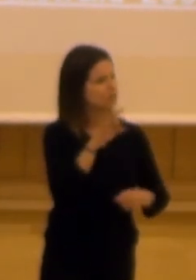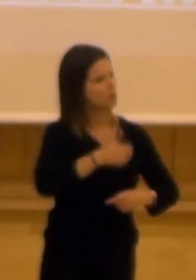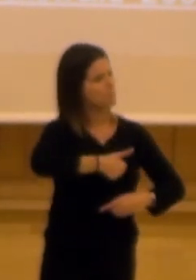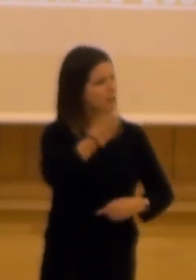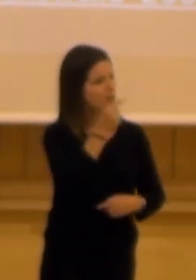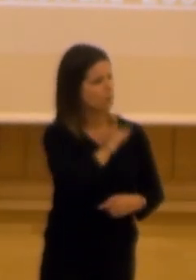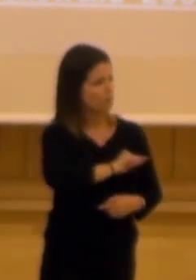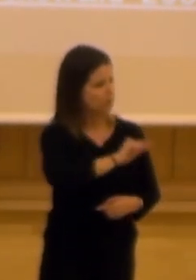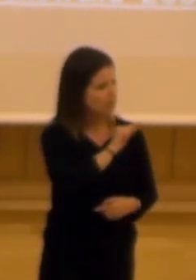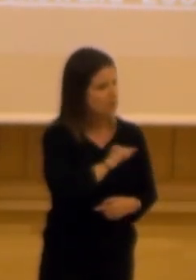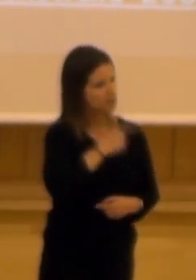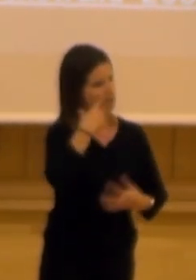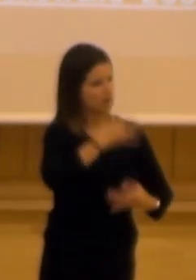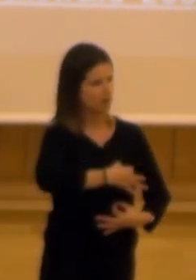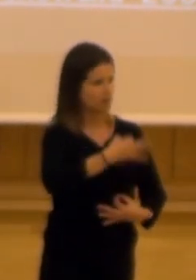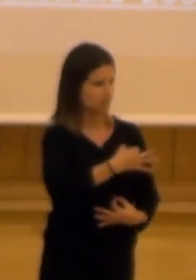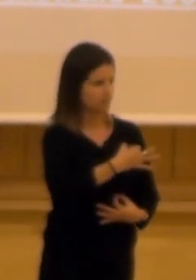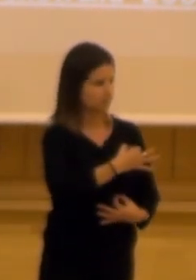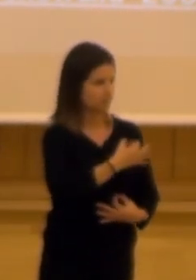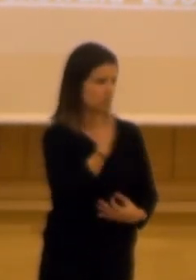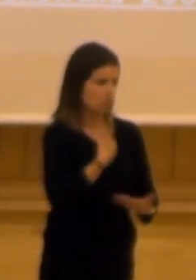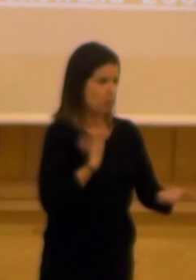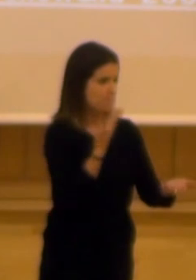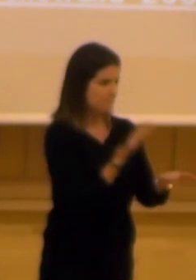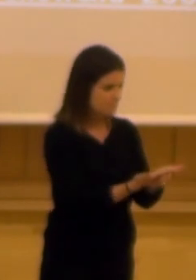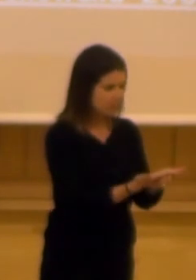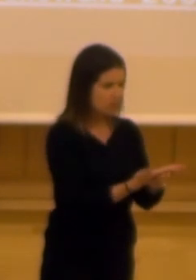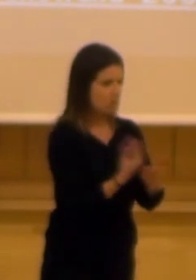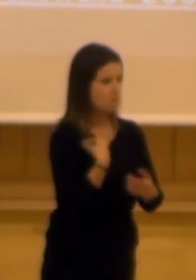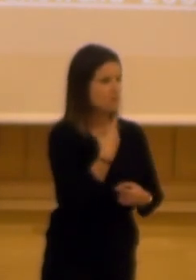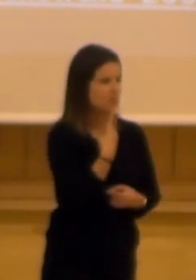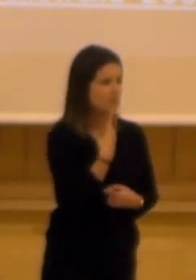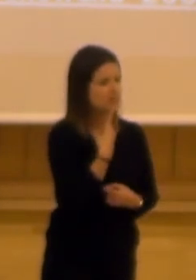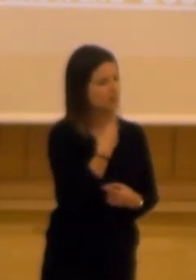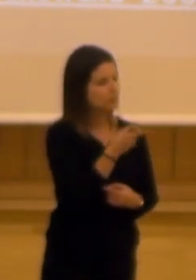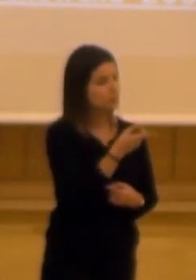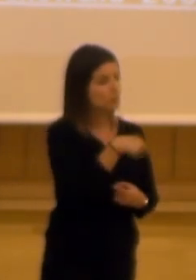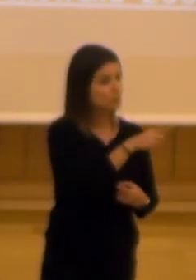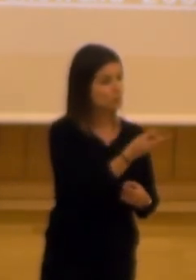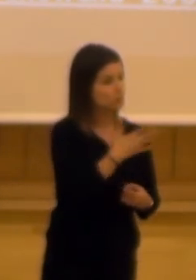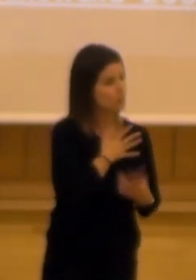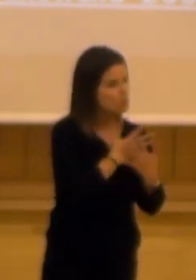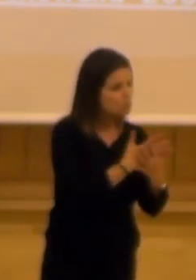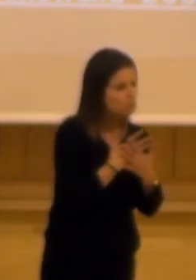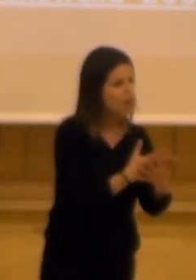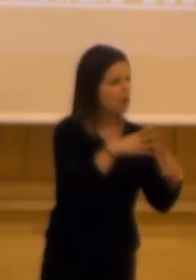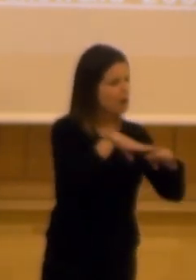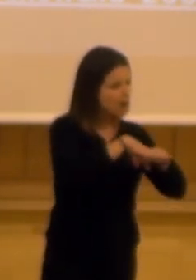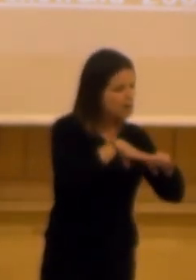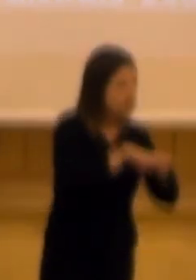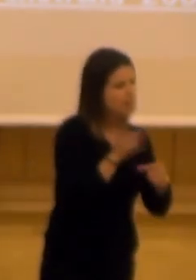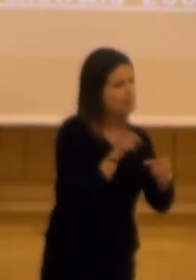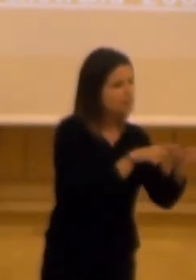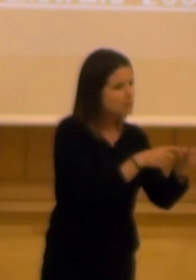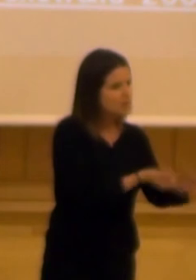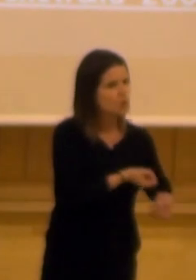mucha más conciencia de la realidad lo que sí os pido y como se ha dicho aquí antes que trasladéis esta voluntad esta red que